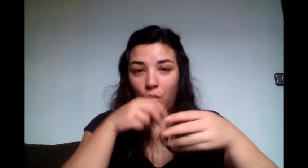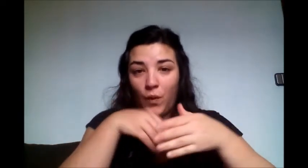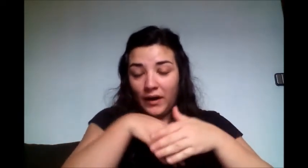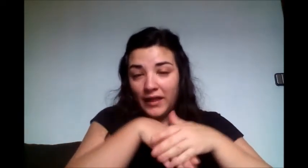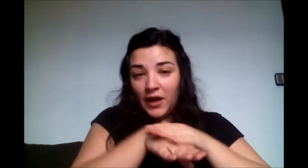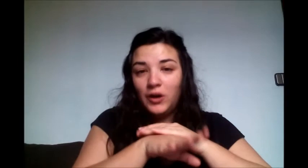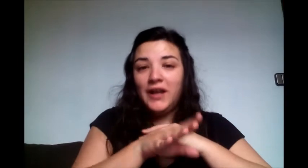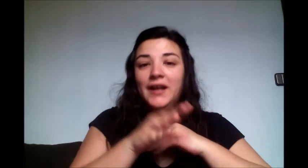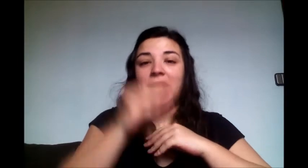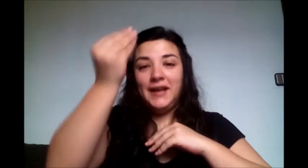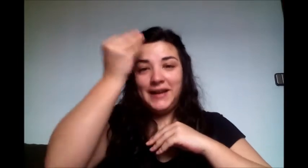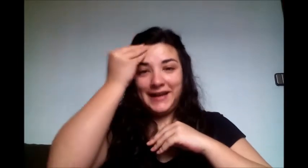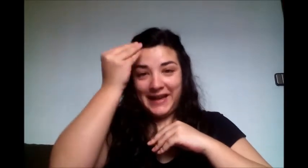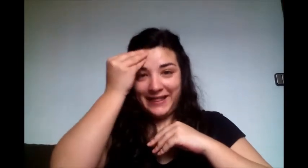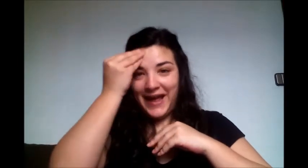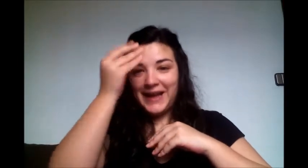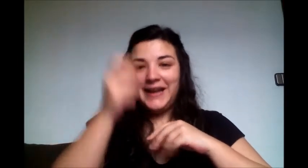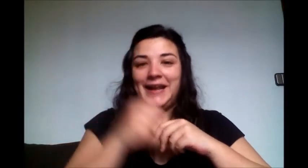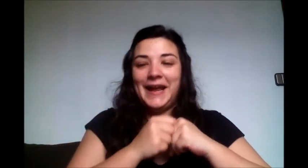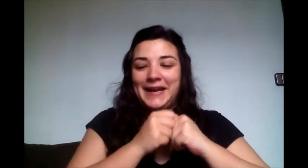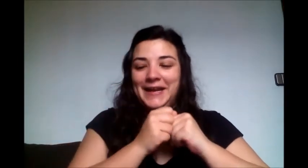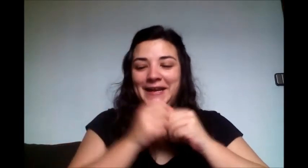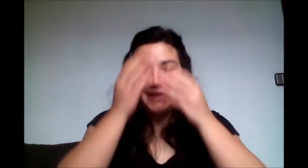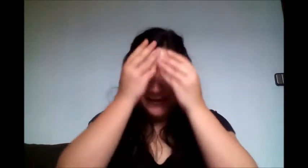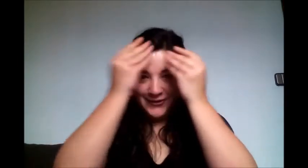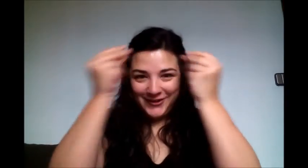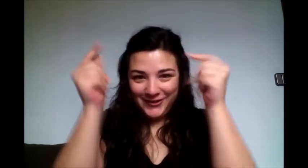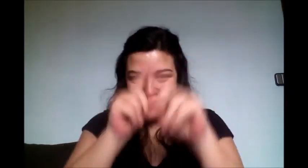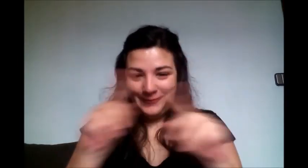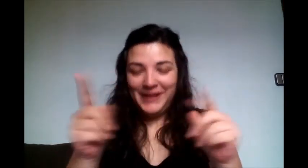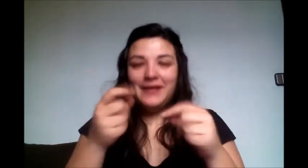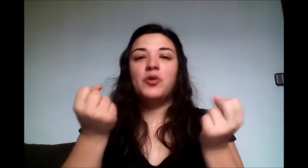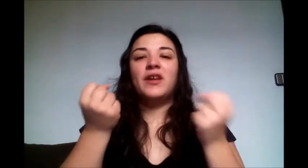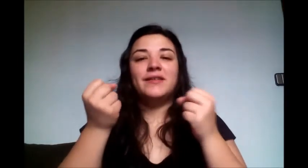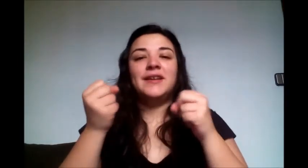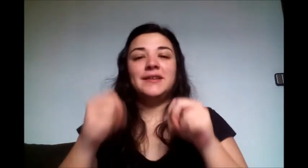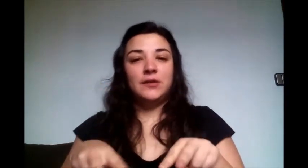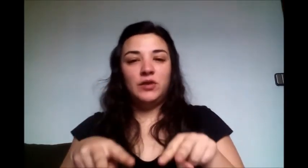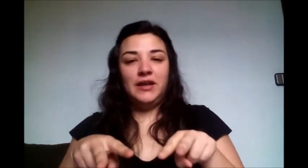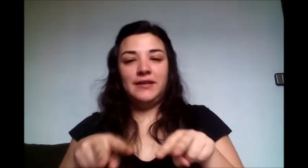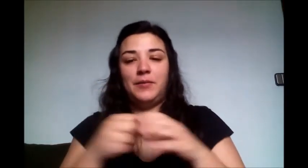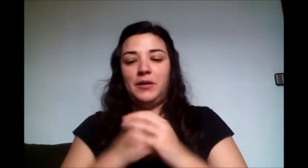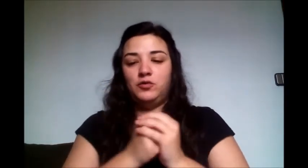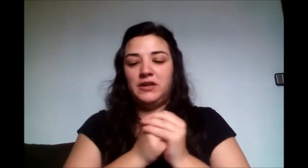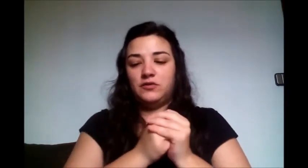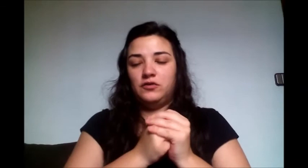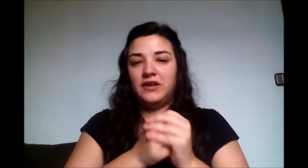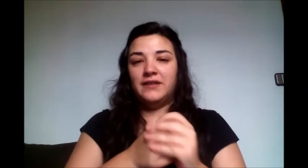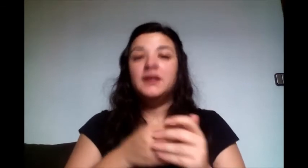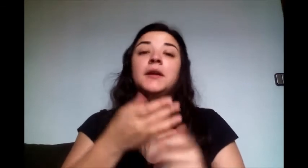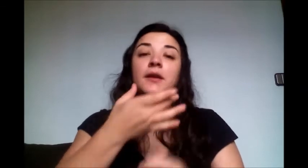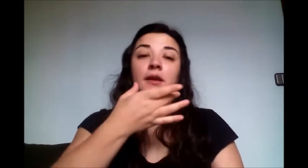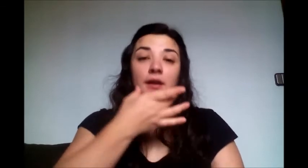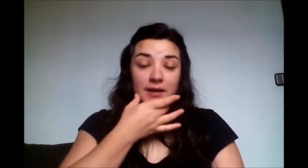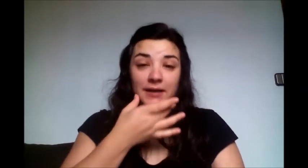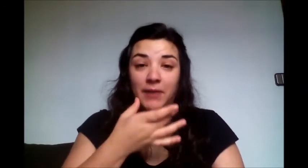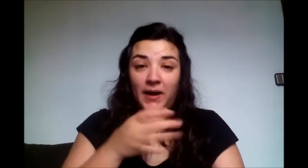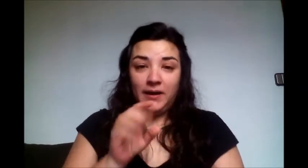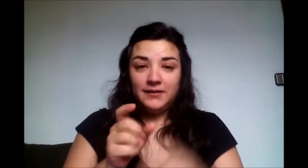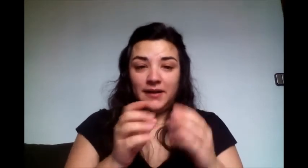guardarle, quedarle aquí, que no se os olvide, porque este se utiliza para muchas cosas, y va en